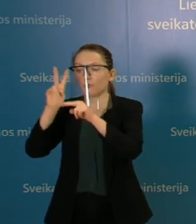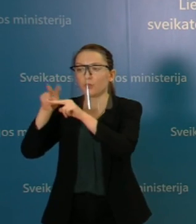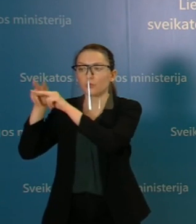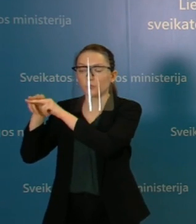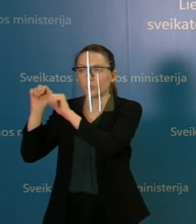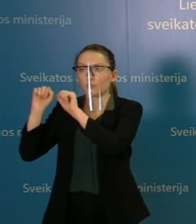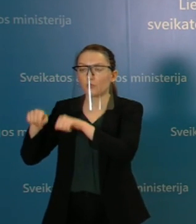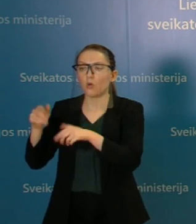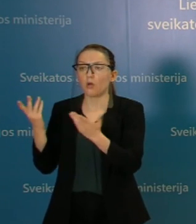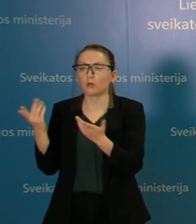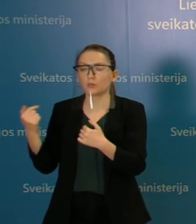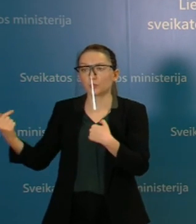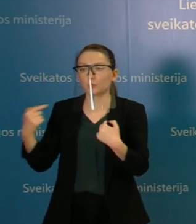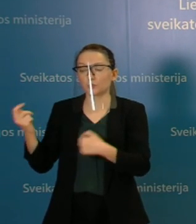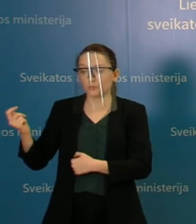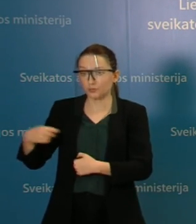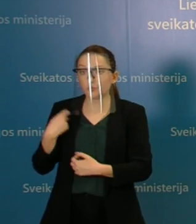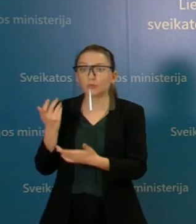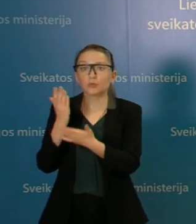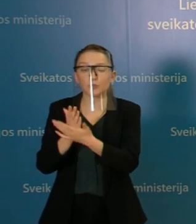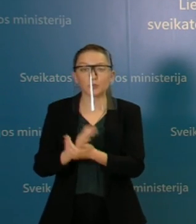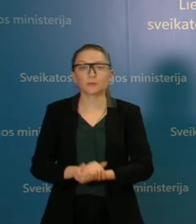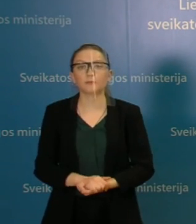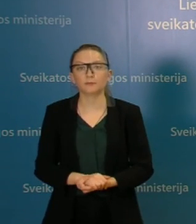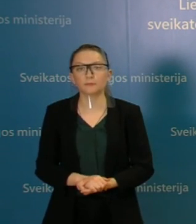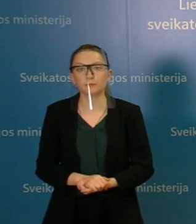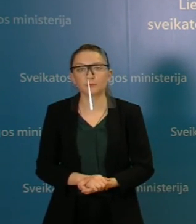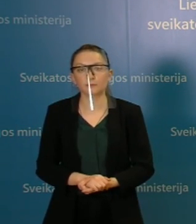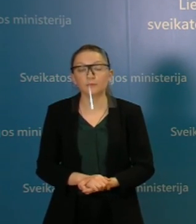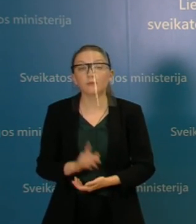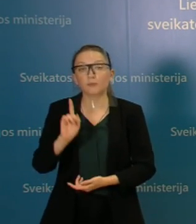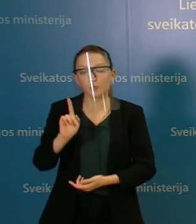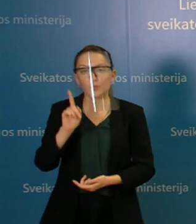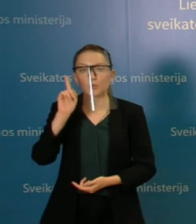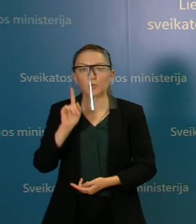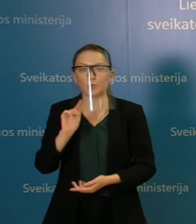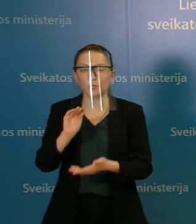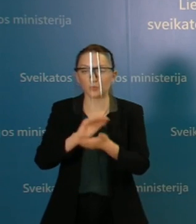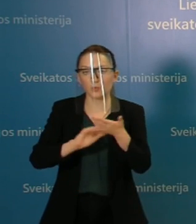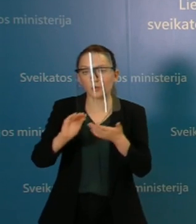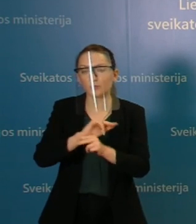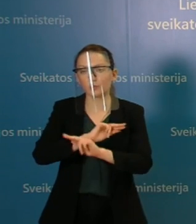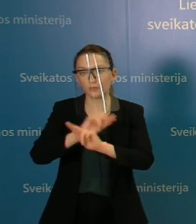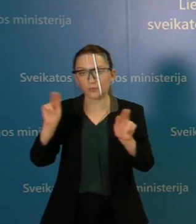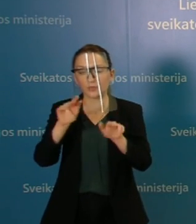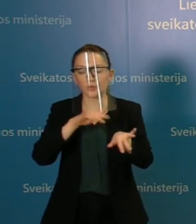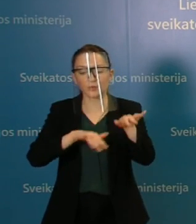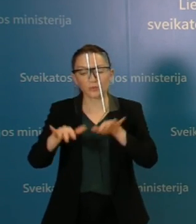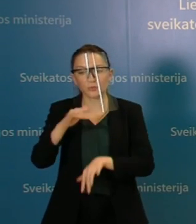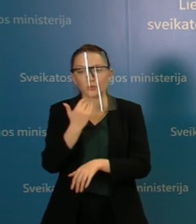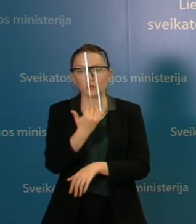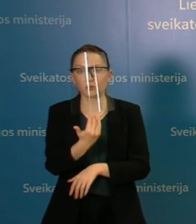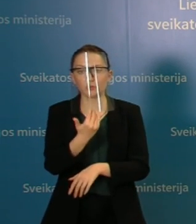pati yra tikrai labai sudėtingų sunkumų. Bet vėlgi dar kartą noriu pasikartoti, kad situacija